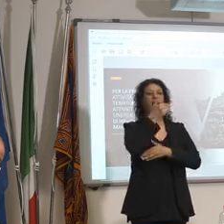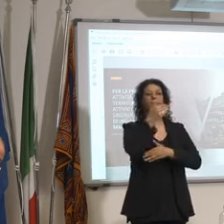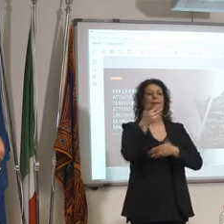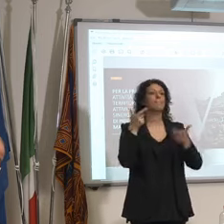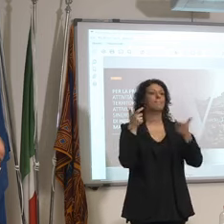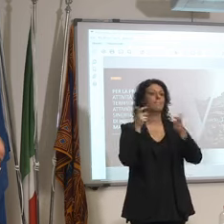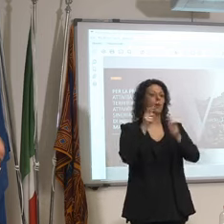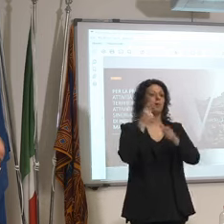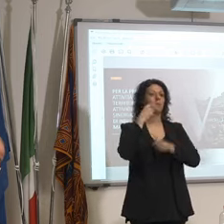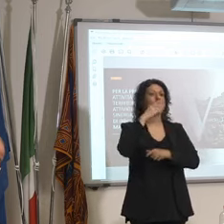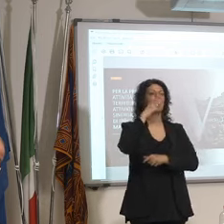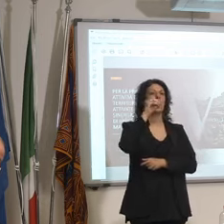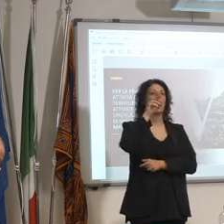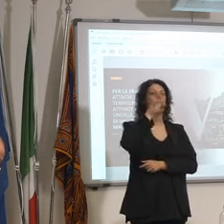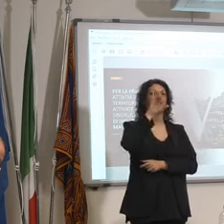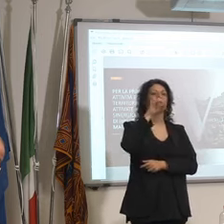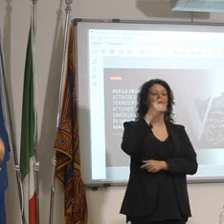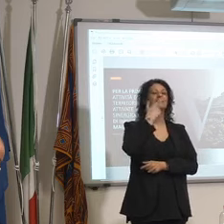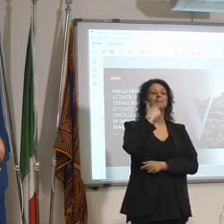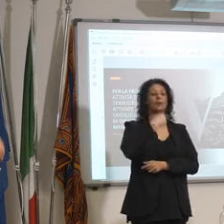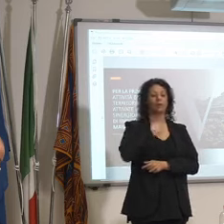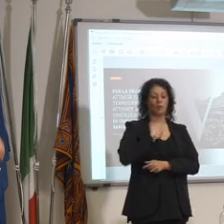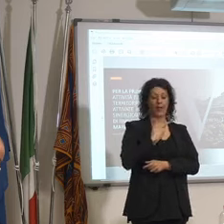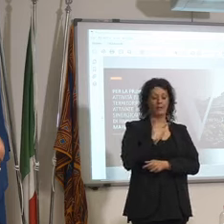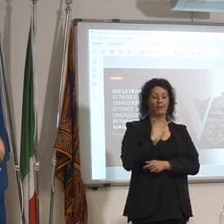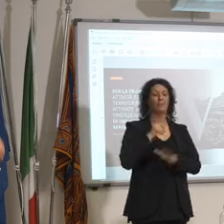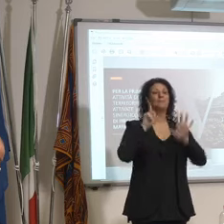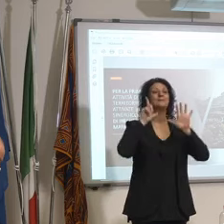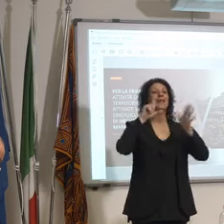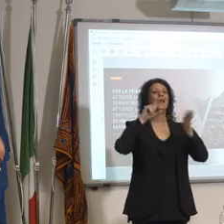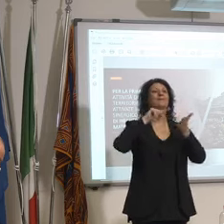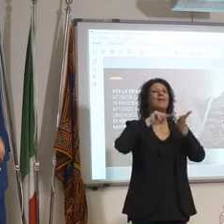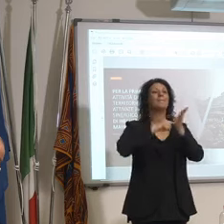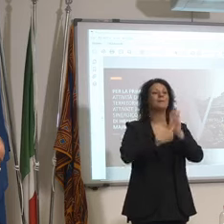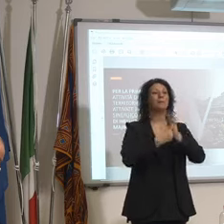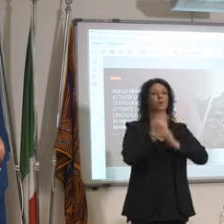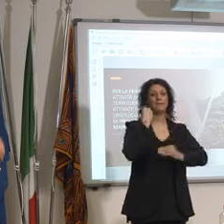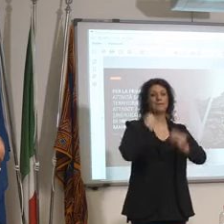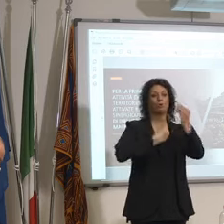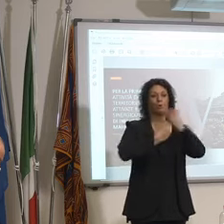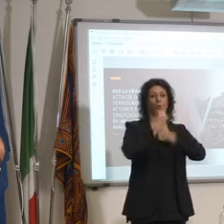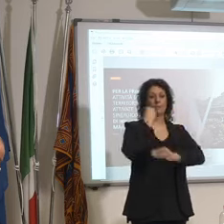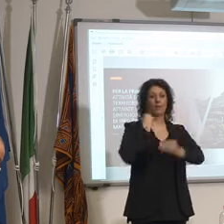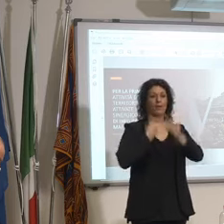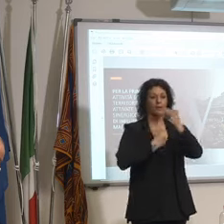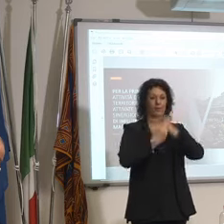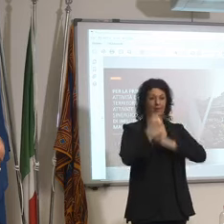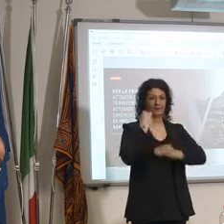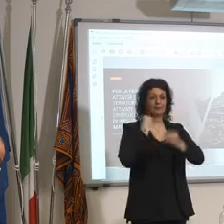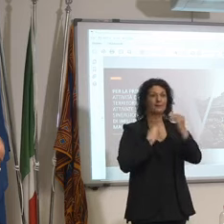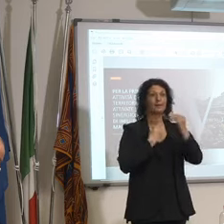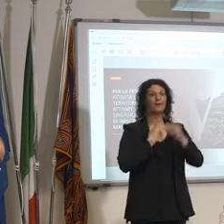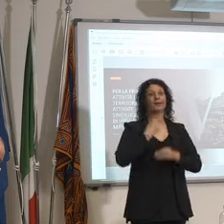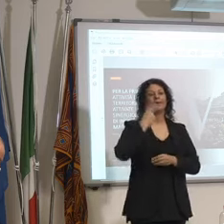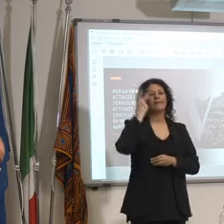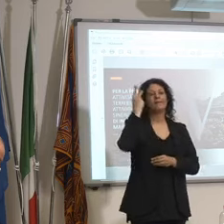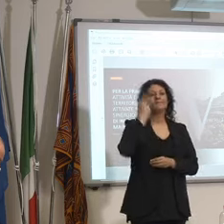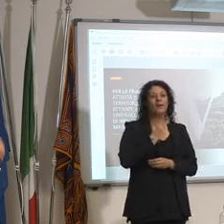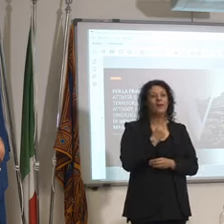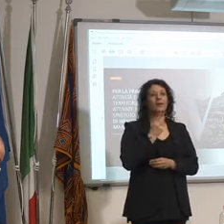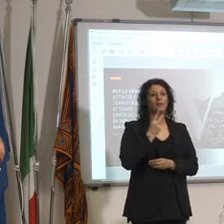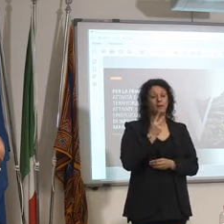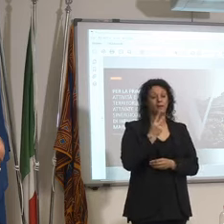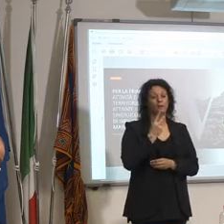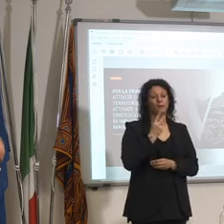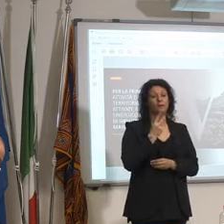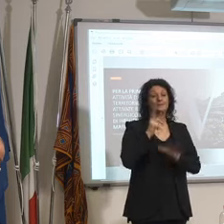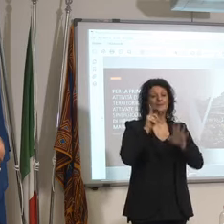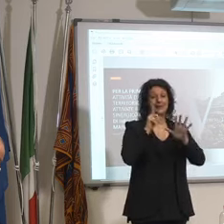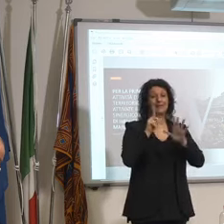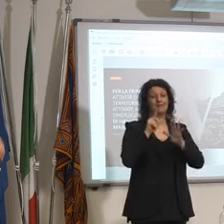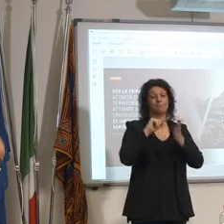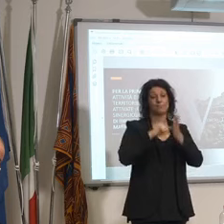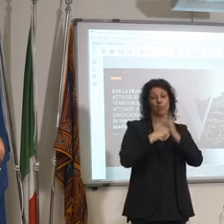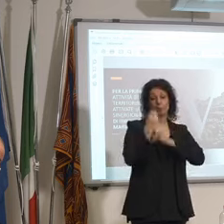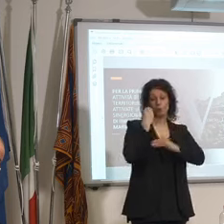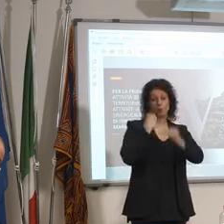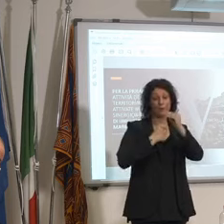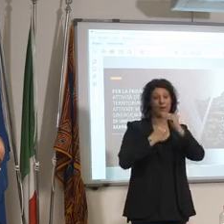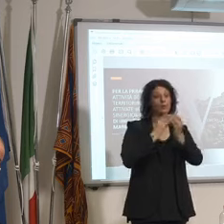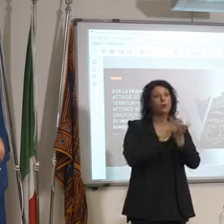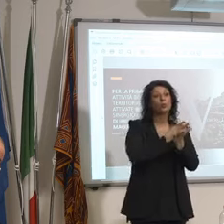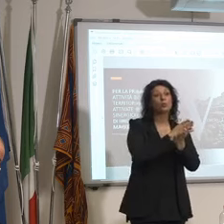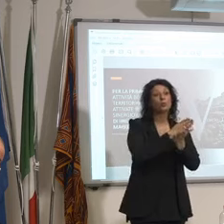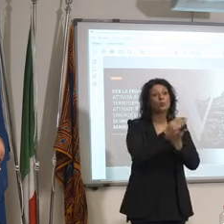io avrei 7 milioni di richieste però non tutte diciamo hanno un valore una